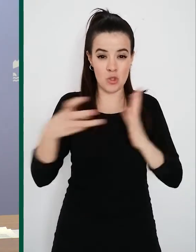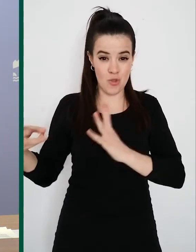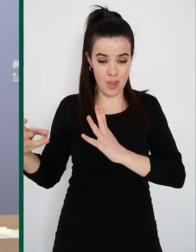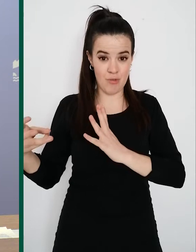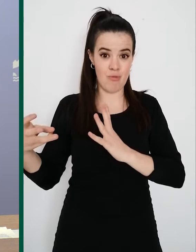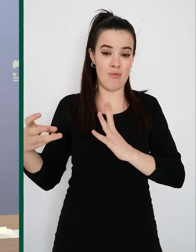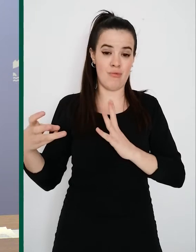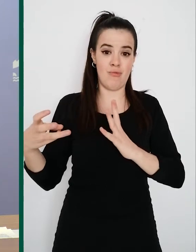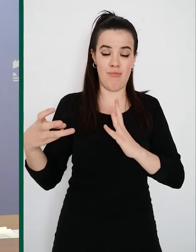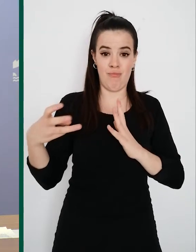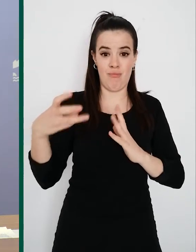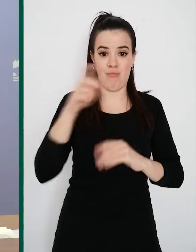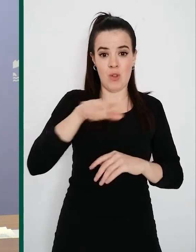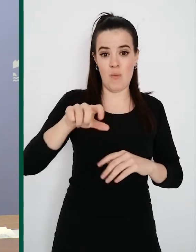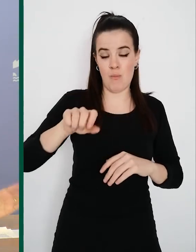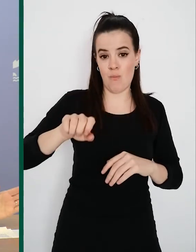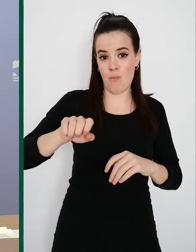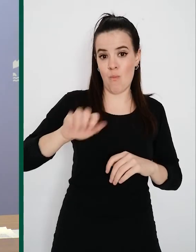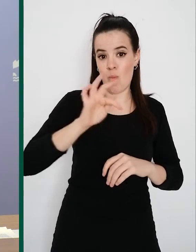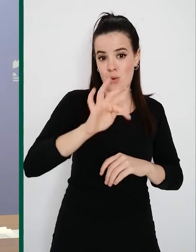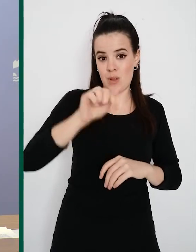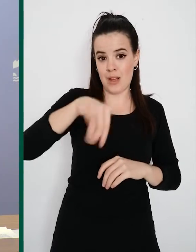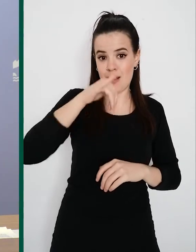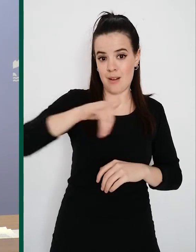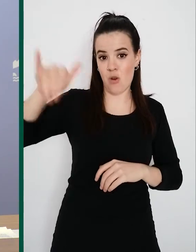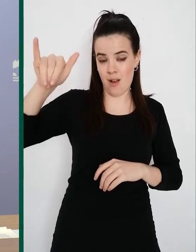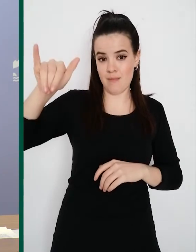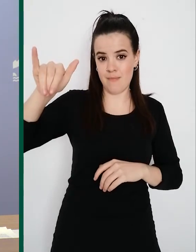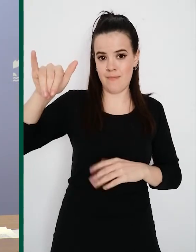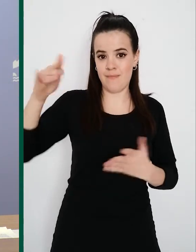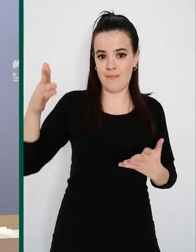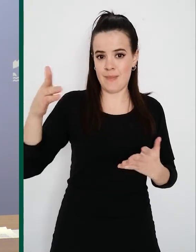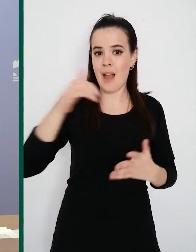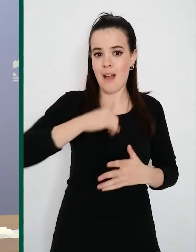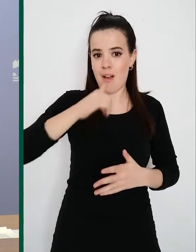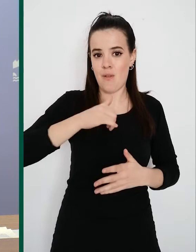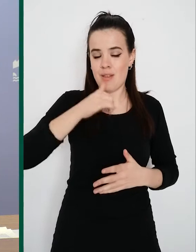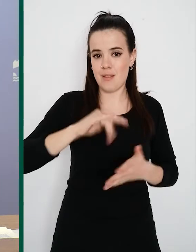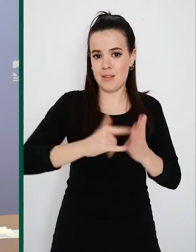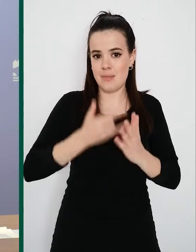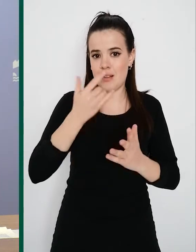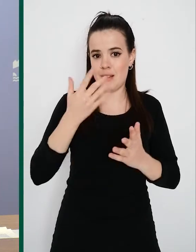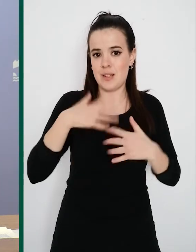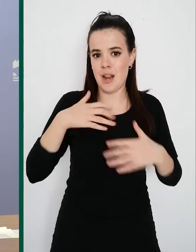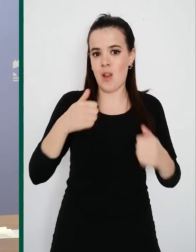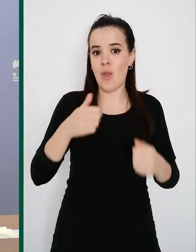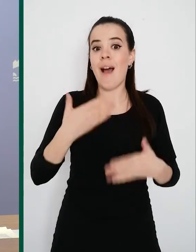confirmados aquí en La Rioja desde el inicio de la pandemia, está siendo posible también por el esfuerzo y la